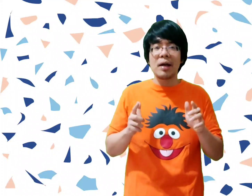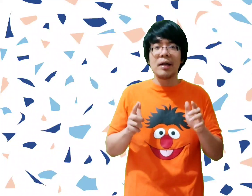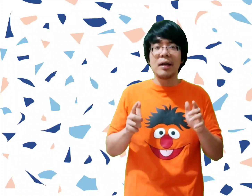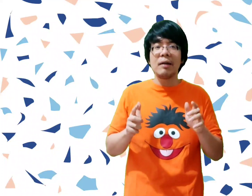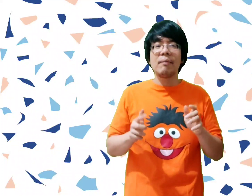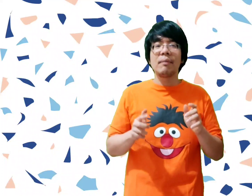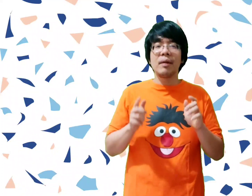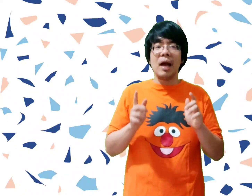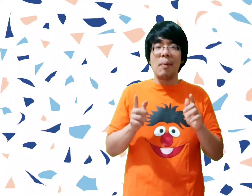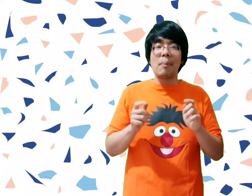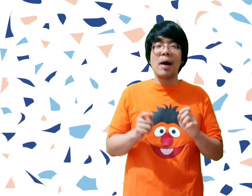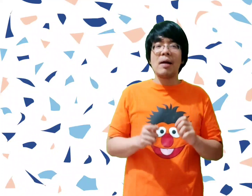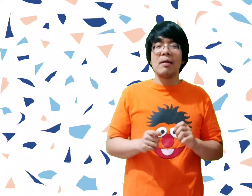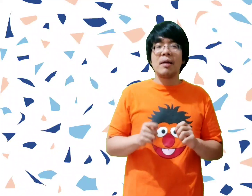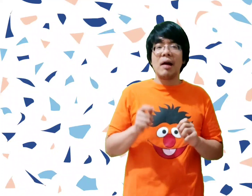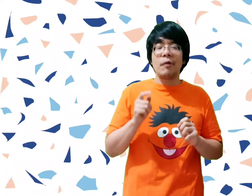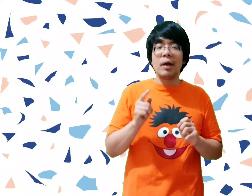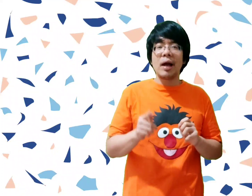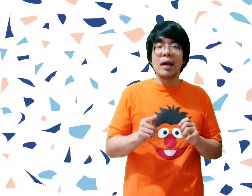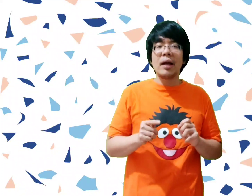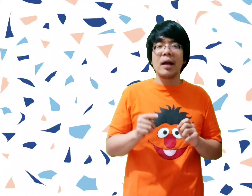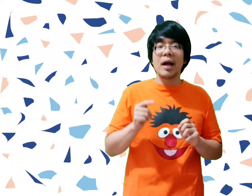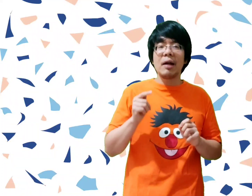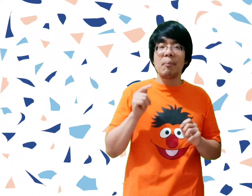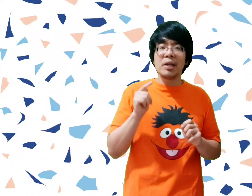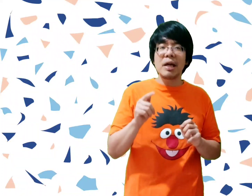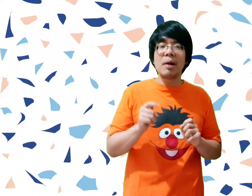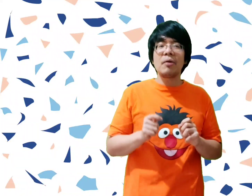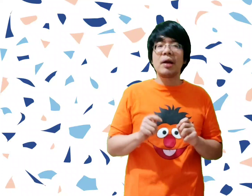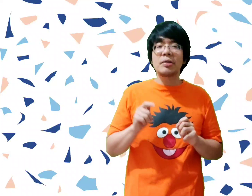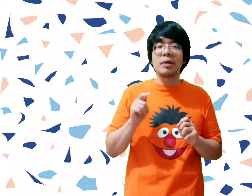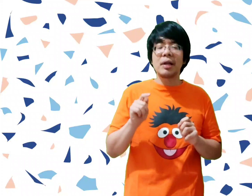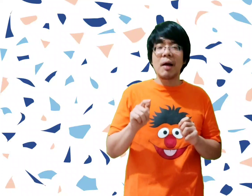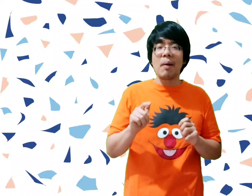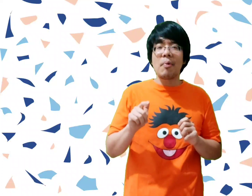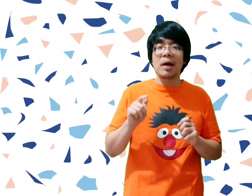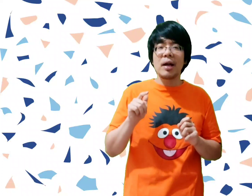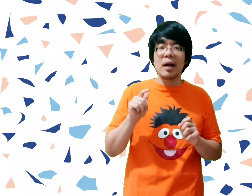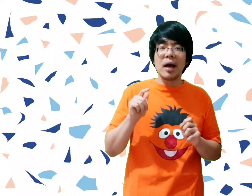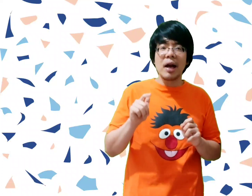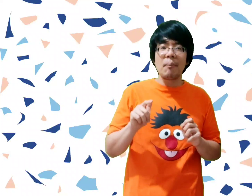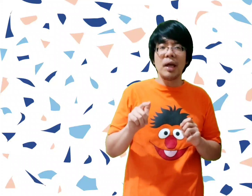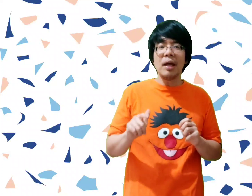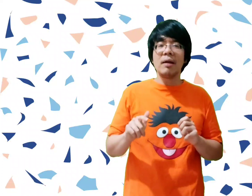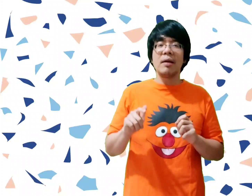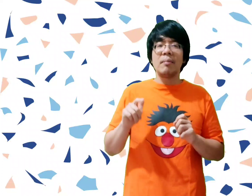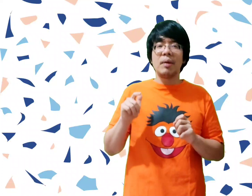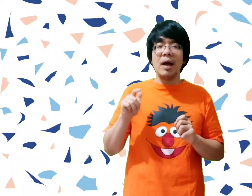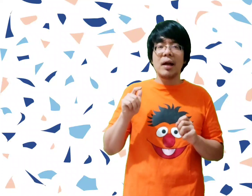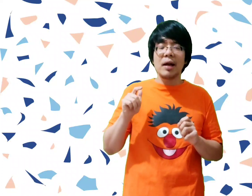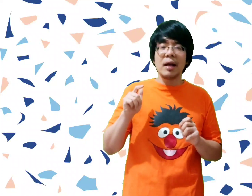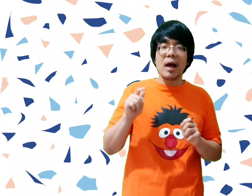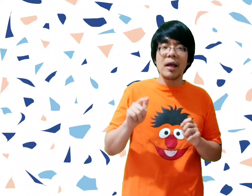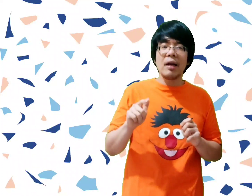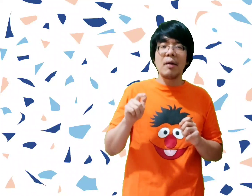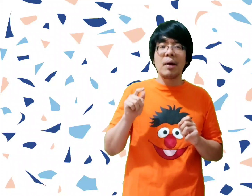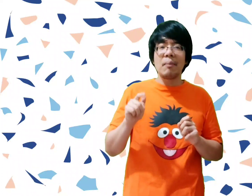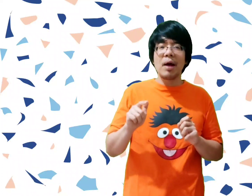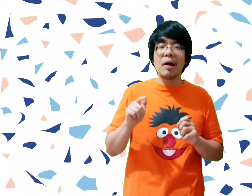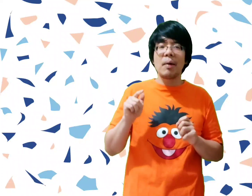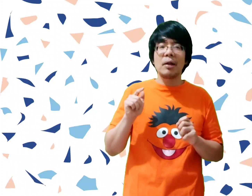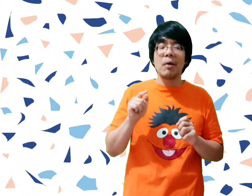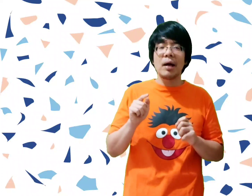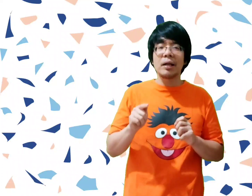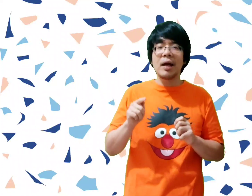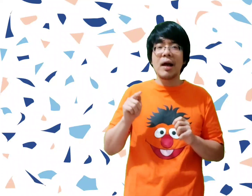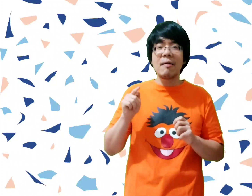menyesuaikan diri. Gak apa-apa. Kavuye yakin adik-adik bisa melalui kesulitan apapun yang adik-adik hadapi, bila adik-adik yakin dan